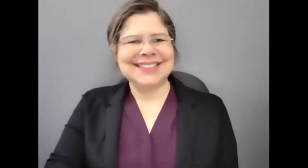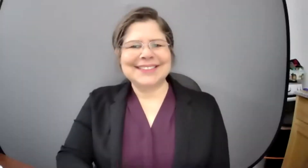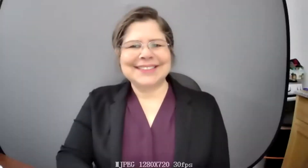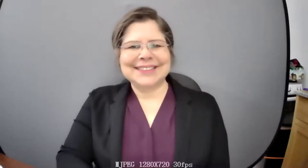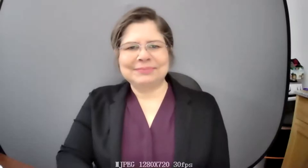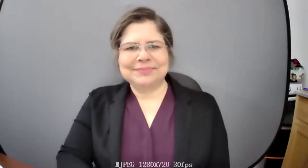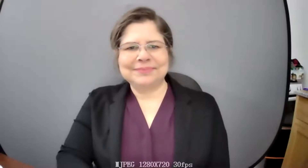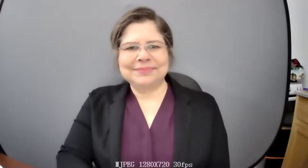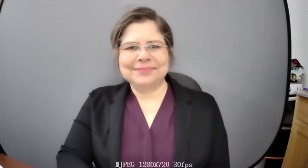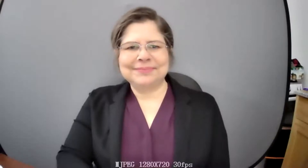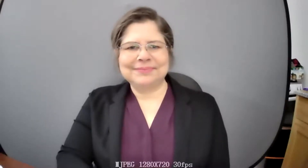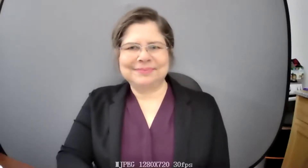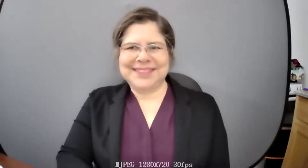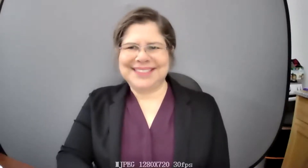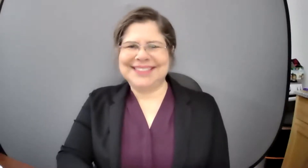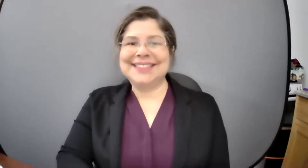ahí está